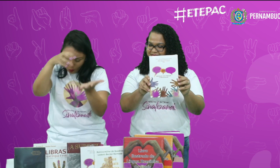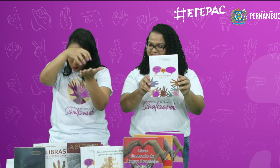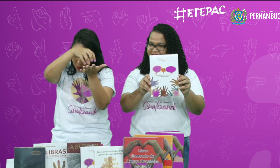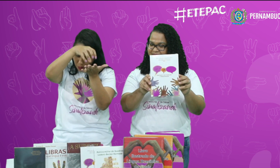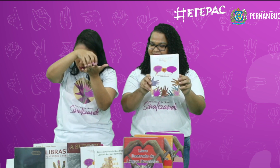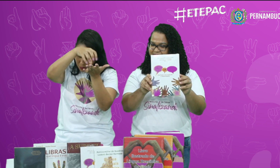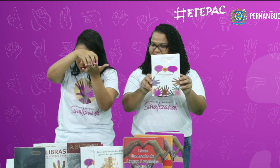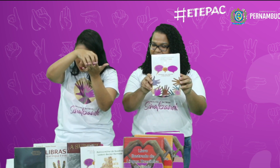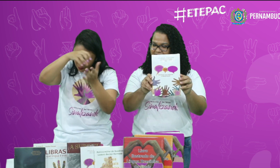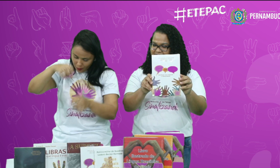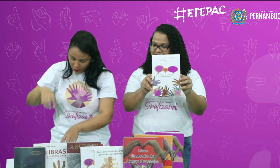O polo.